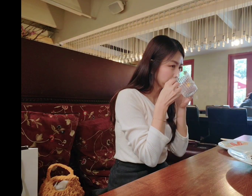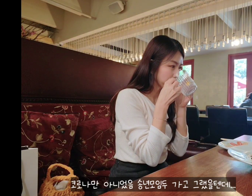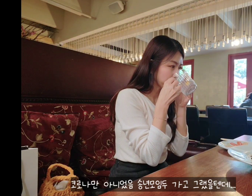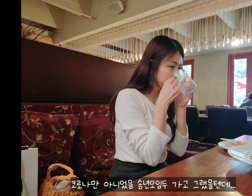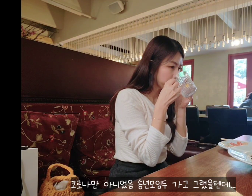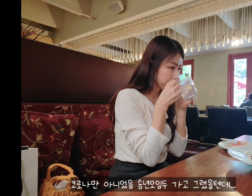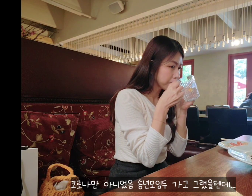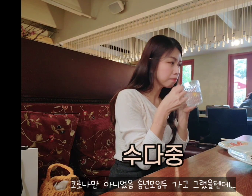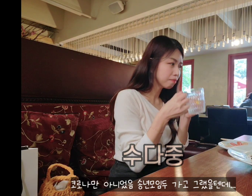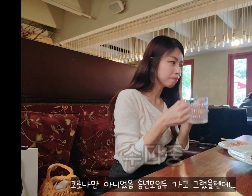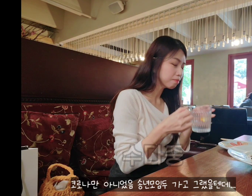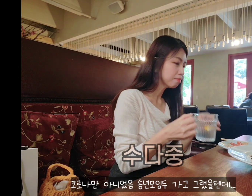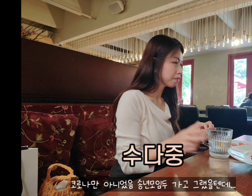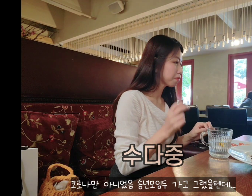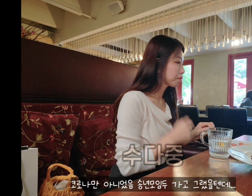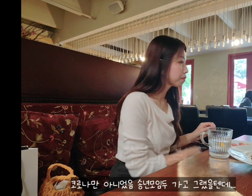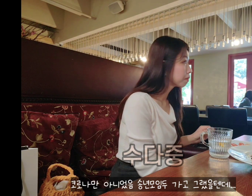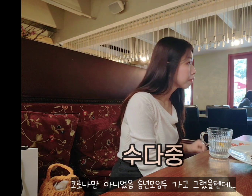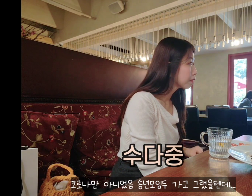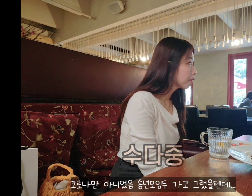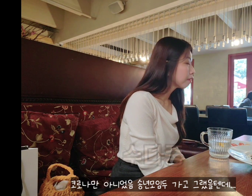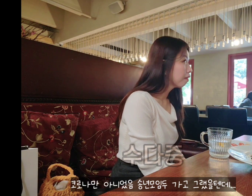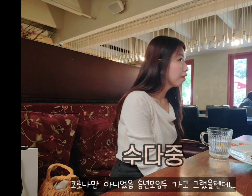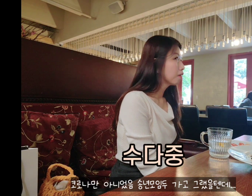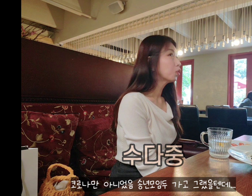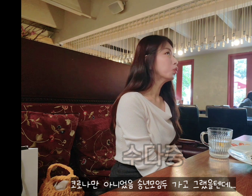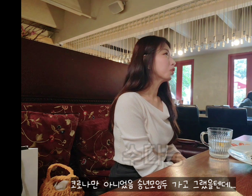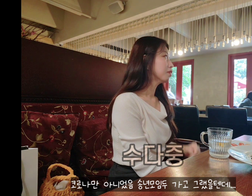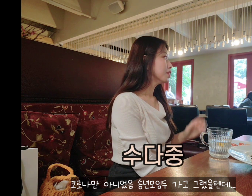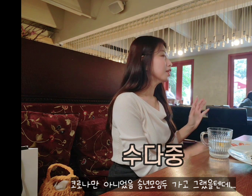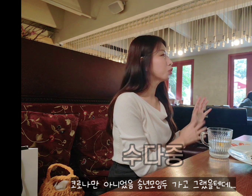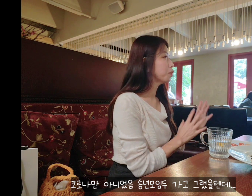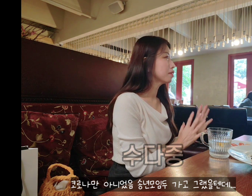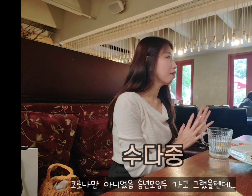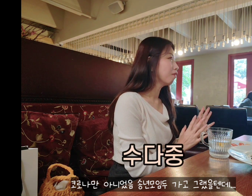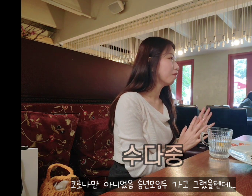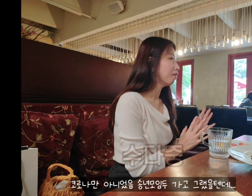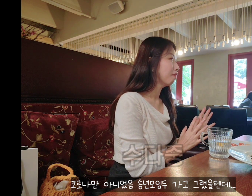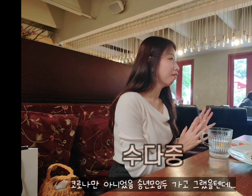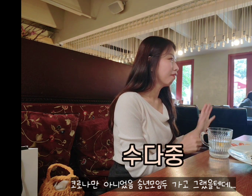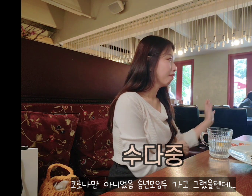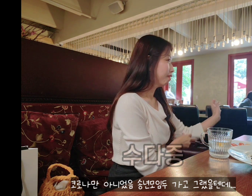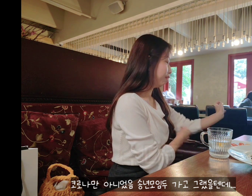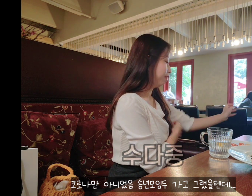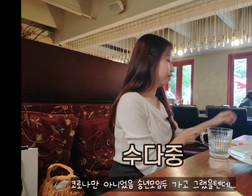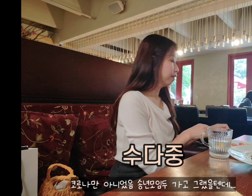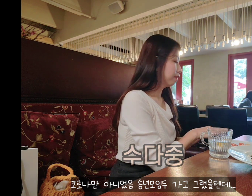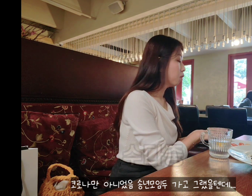그치 조심해야지 조심해야지 그치 조심해야지 두 번씩 또 걸리는구나 그게 또 시기도 또 비슷해서 1년만에 그치?